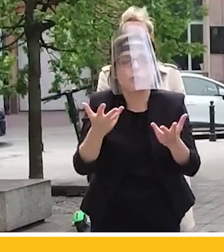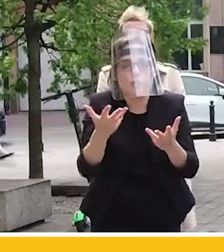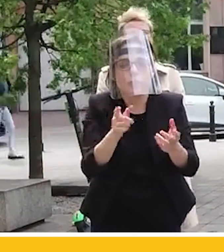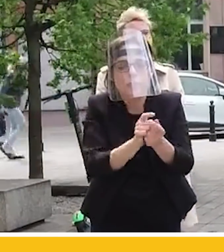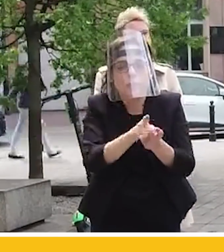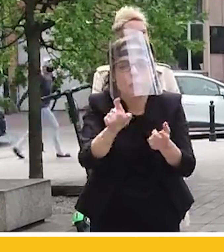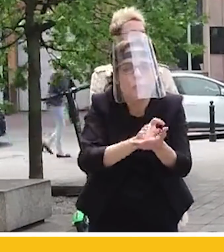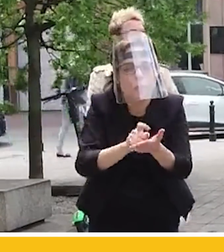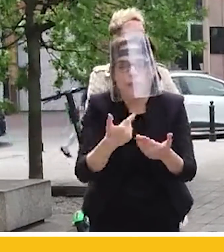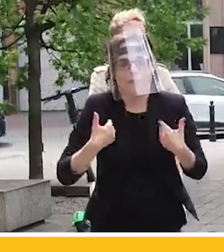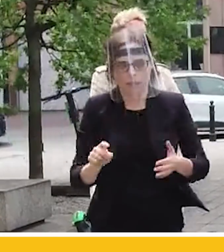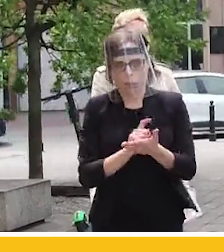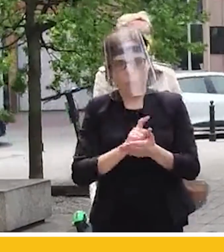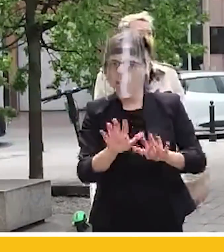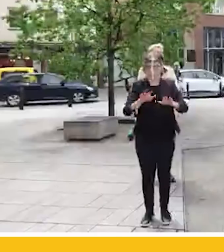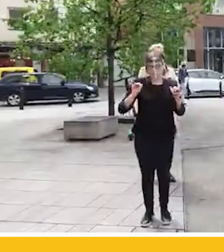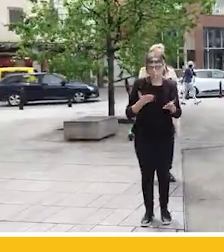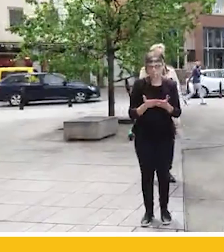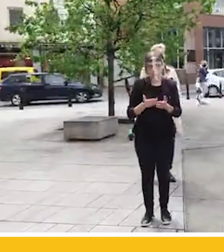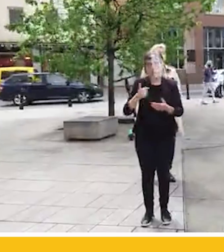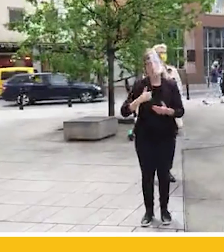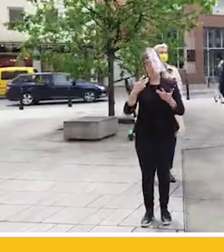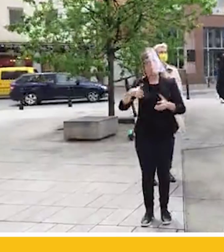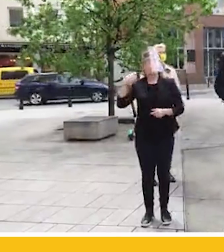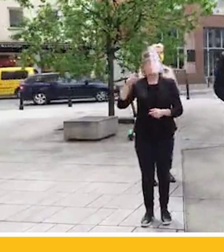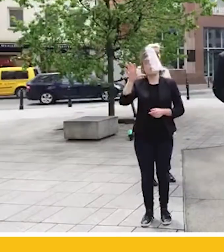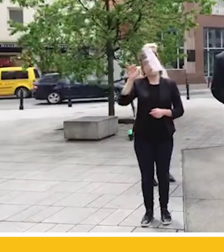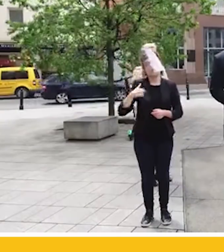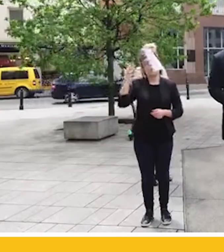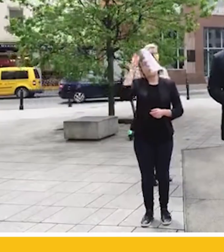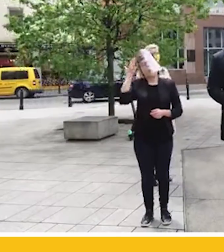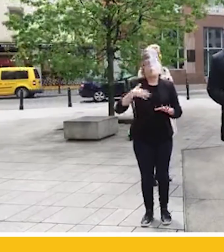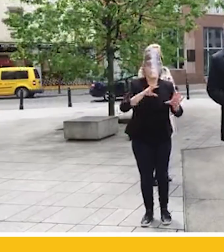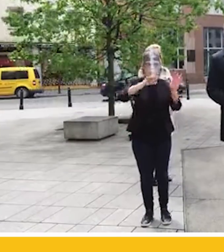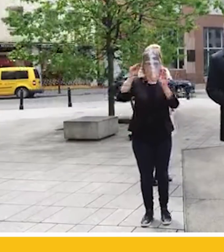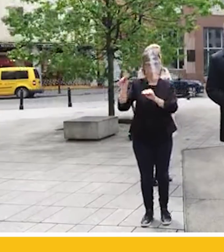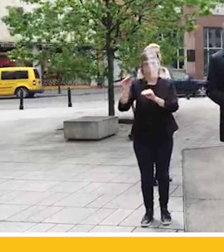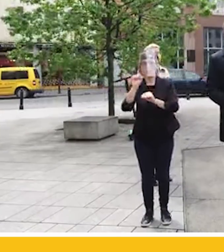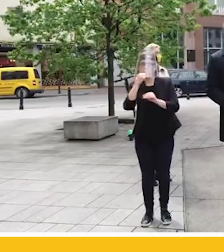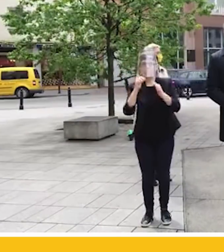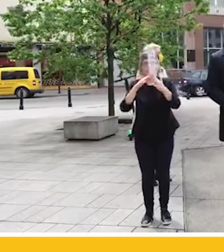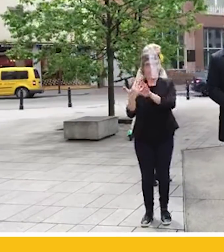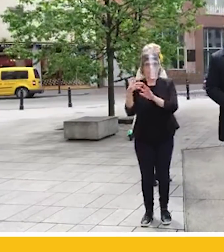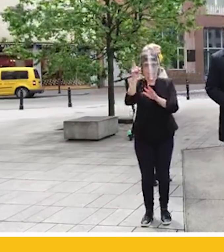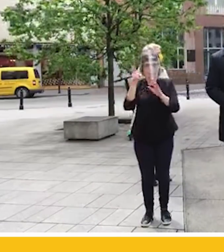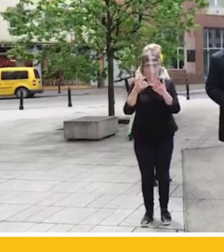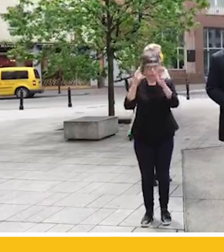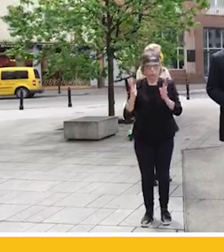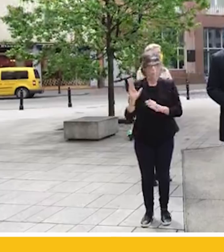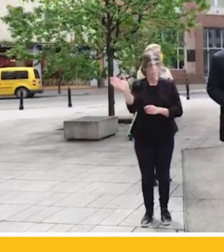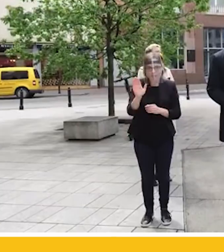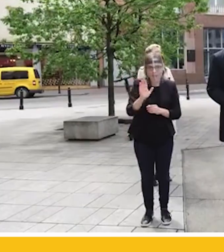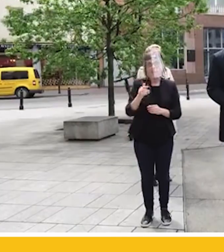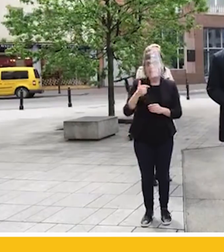która woła o pomstę do nieba. Ja chciałbym prezydentem zostać nie dlatego, że marzy mi się przeprowadzka do zabytkowej nieruchomości, tylko dlatego, żebyśmy